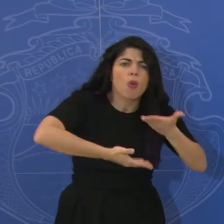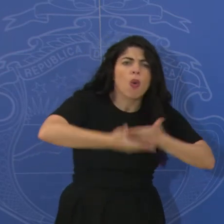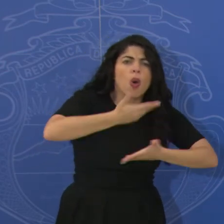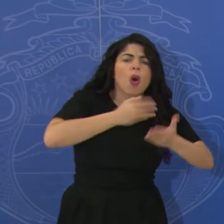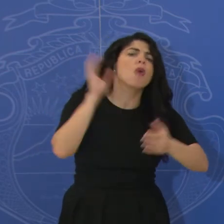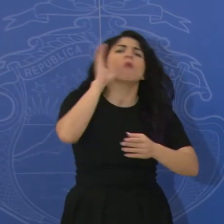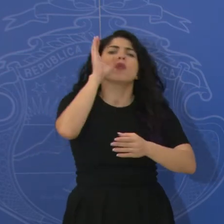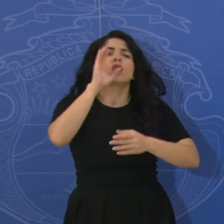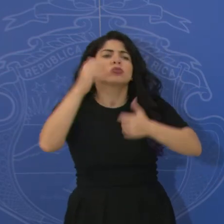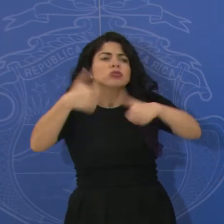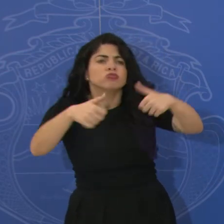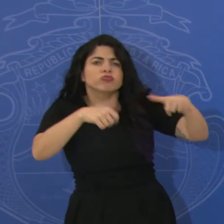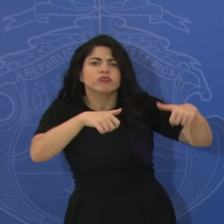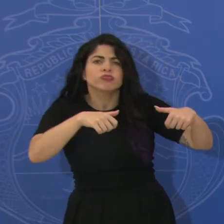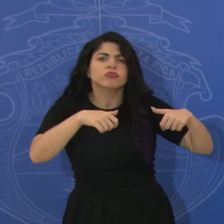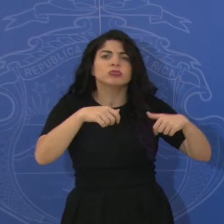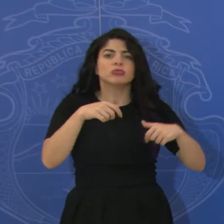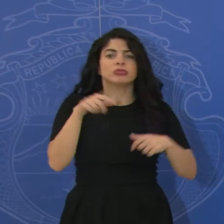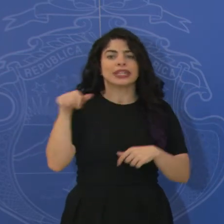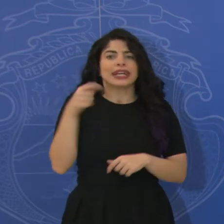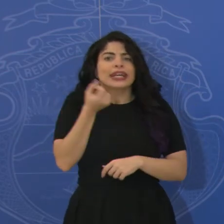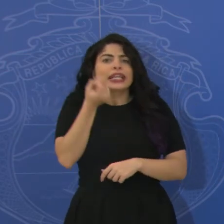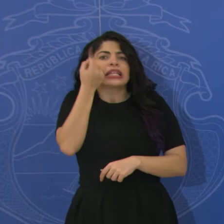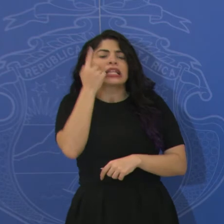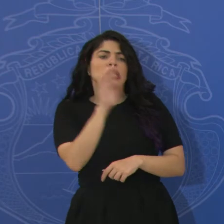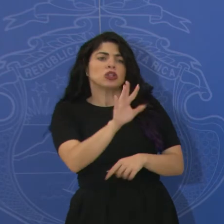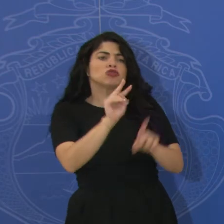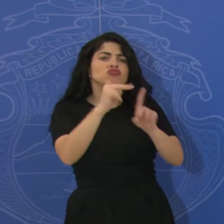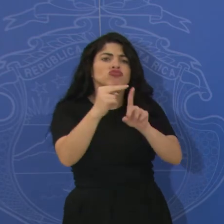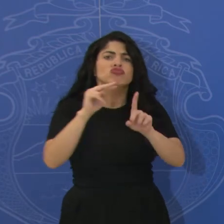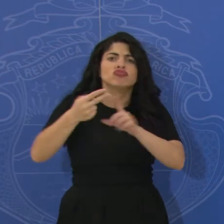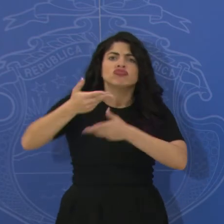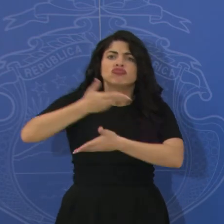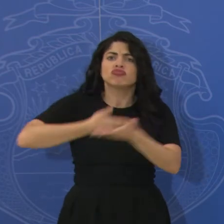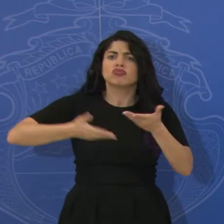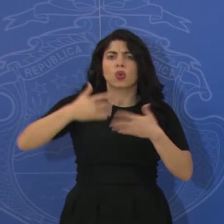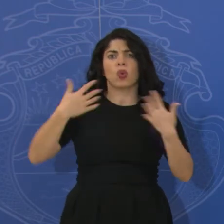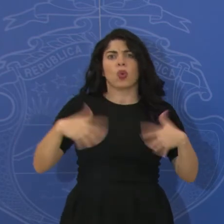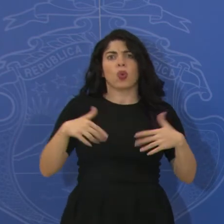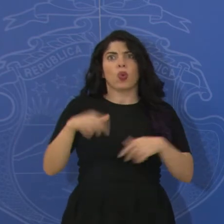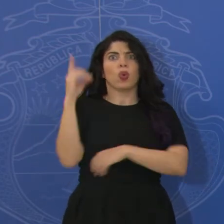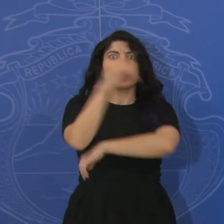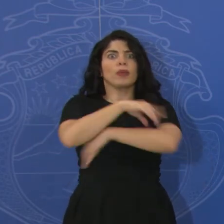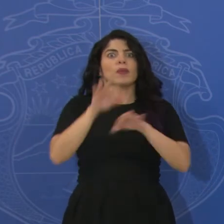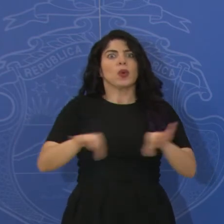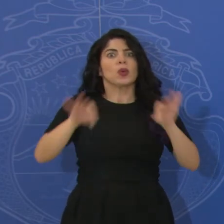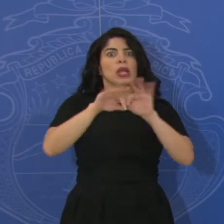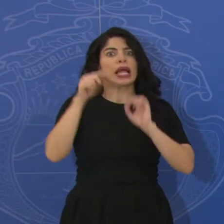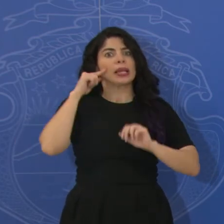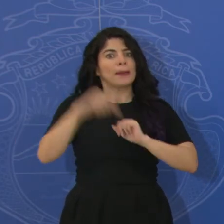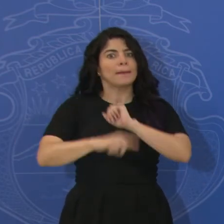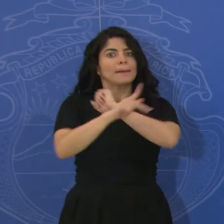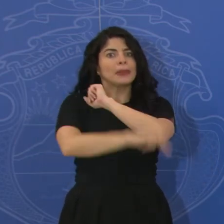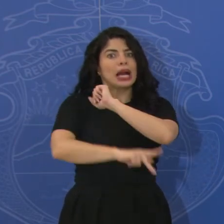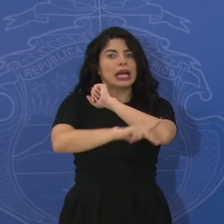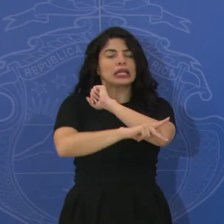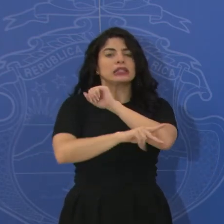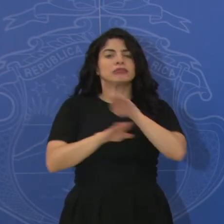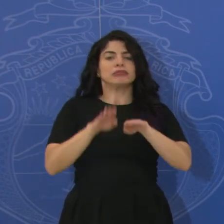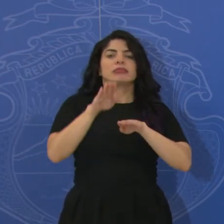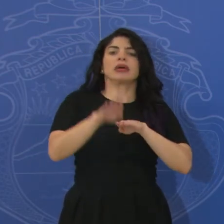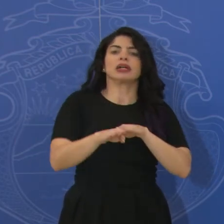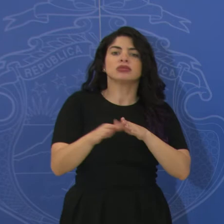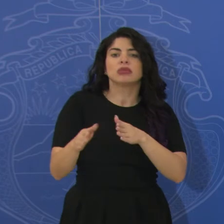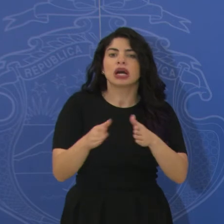consensos, entendiendo las posiciones de todos. Así que creo que es un gran día para el país. Dimos un paso en